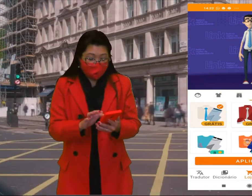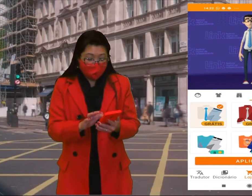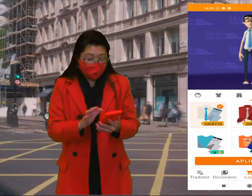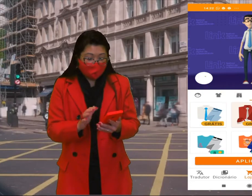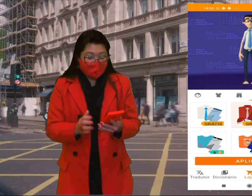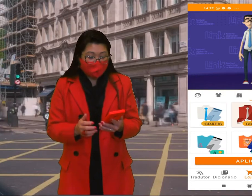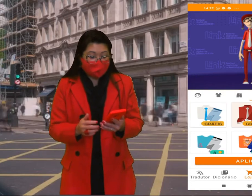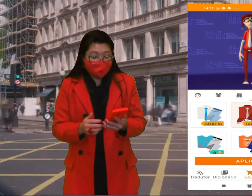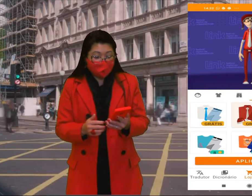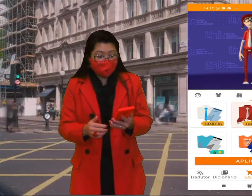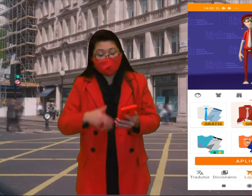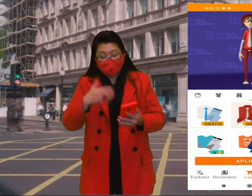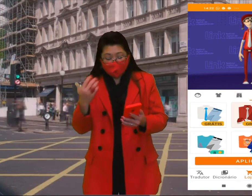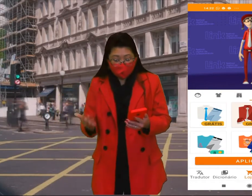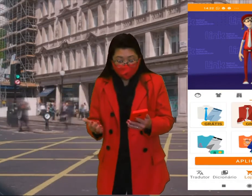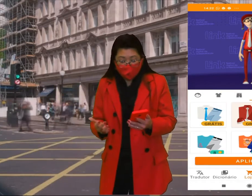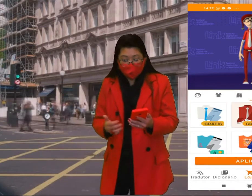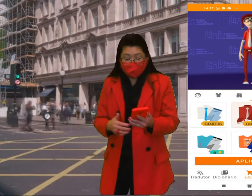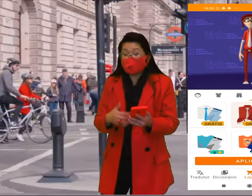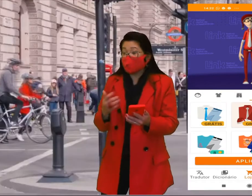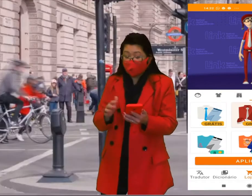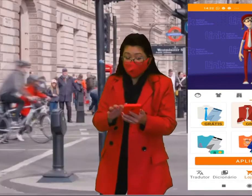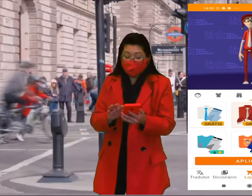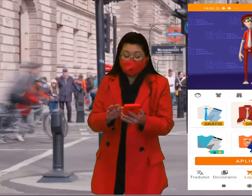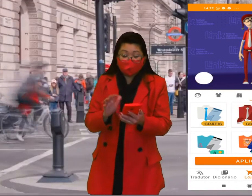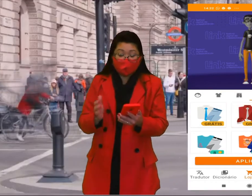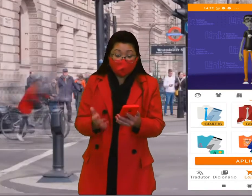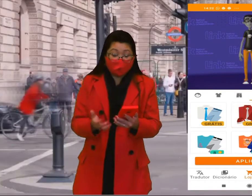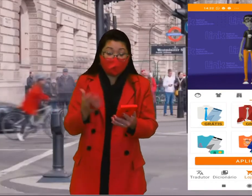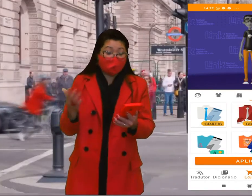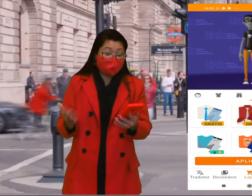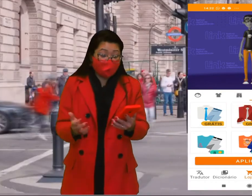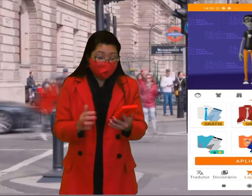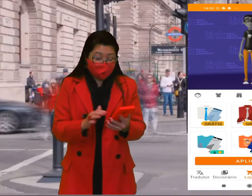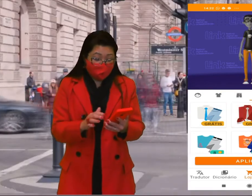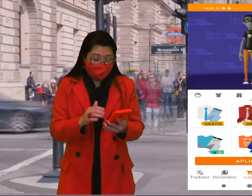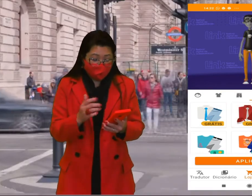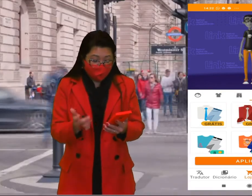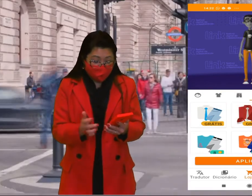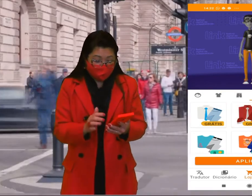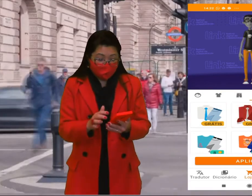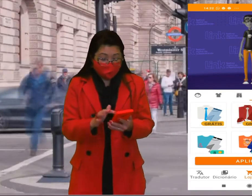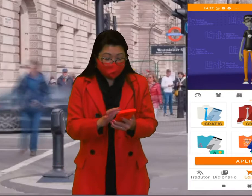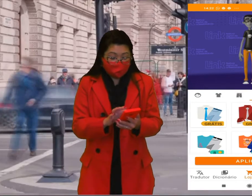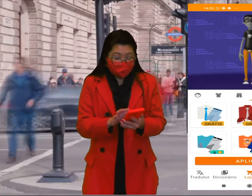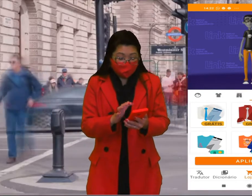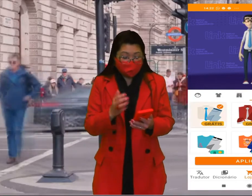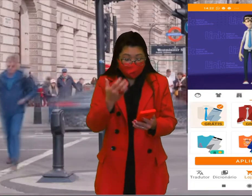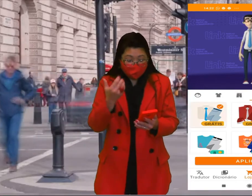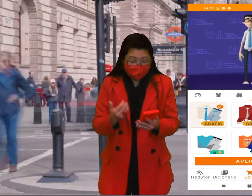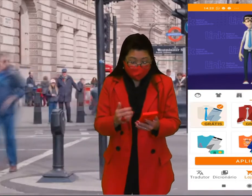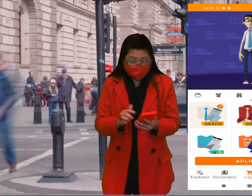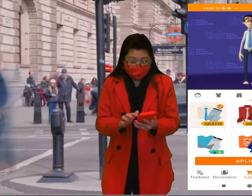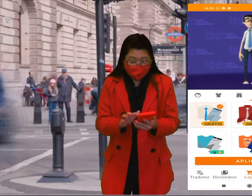roupa. O segundo, coloco o Hugo de Papai Noel. O terceiro, coloco o Hugo de Punk, mas eu quero ele de social.